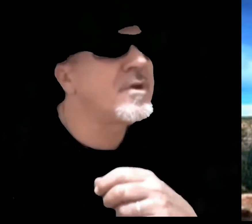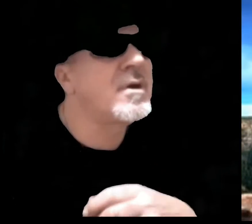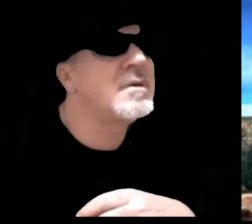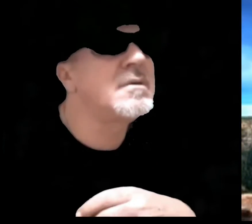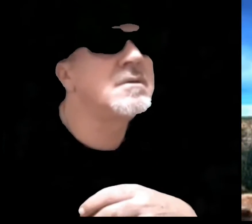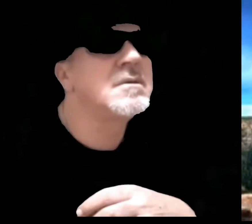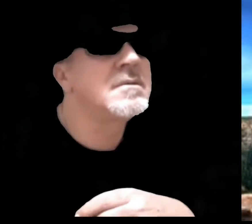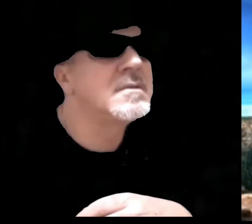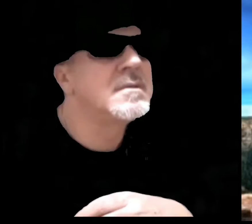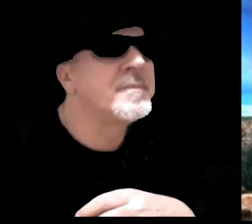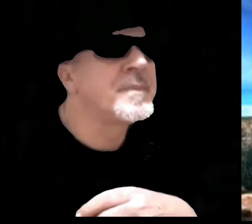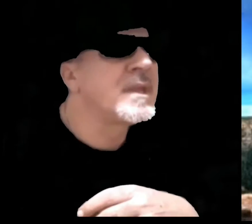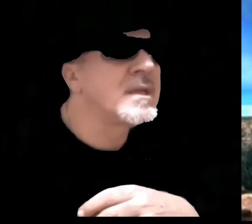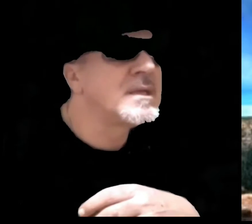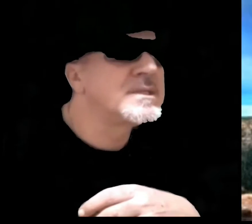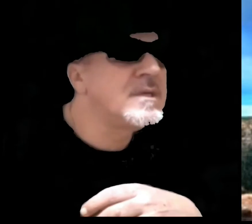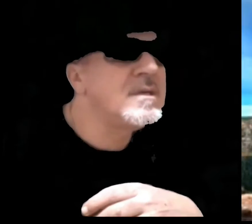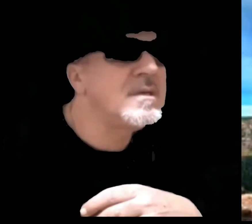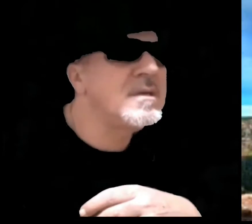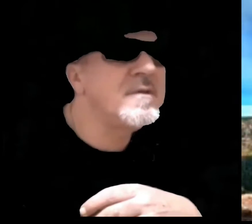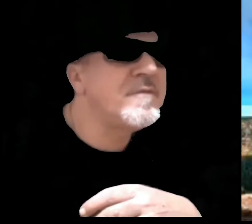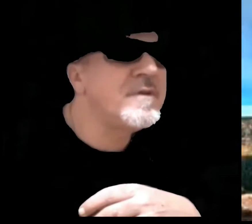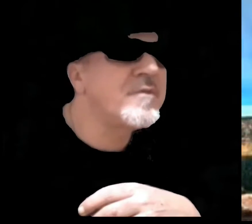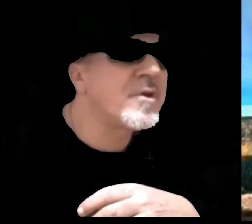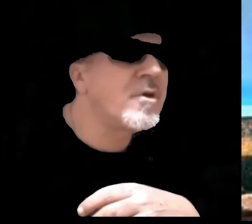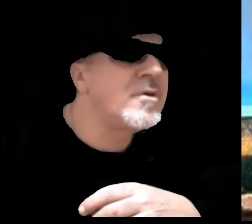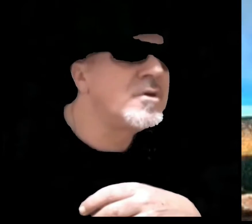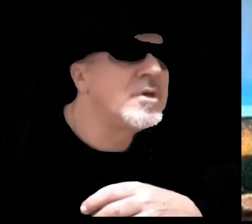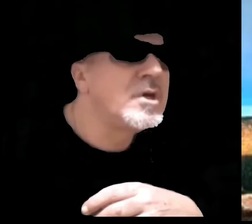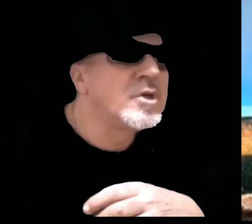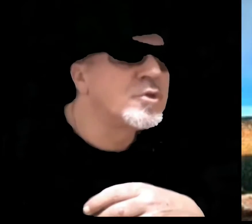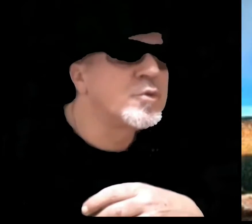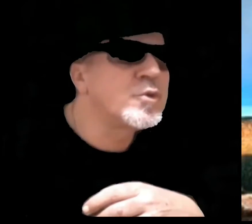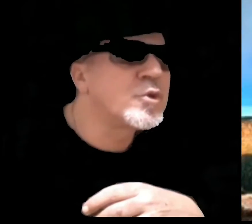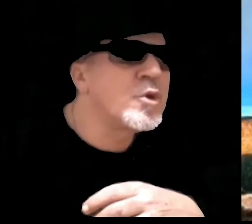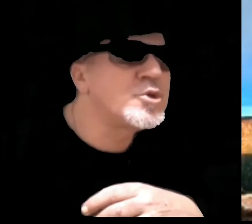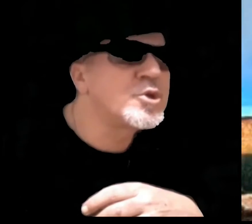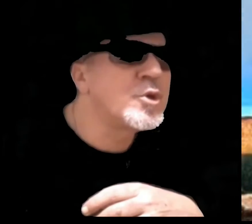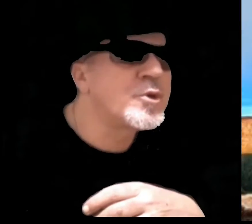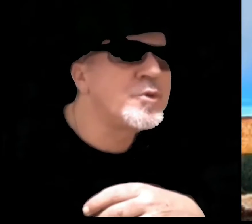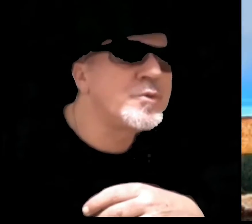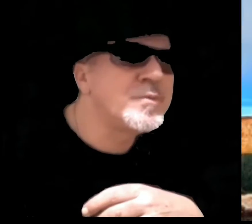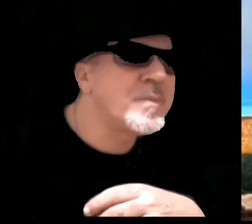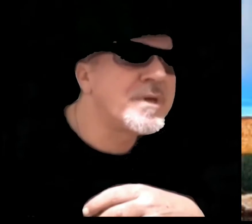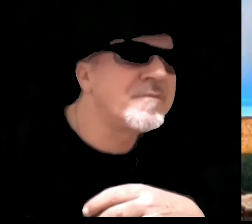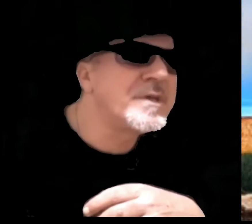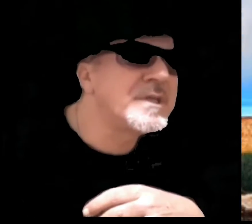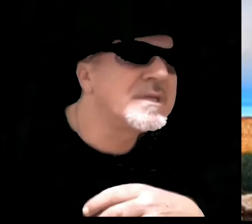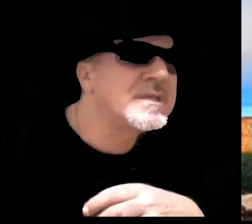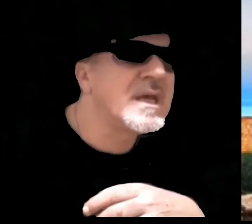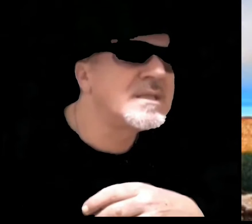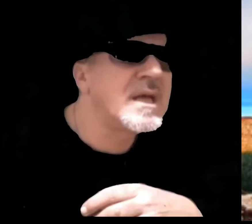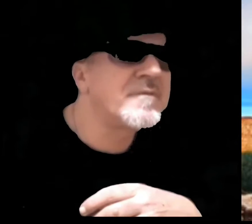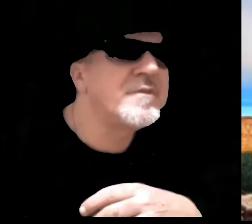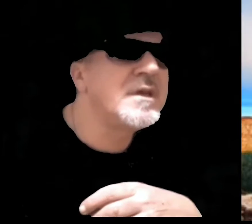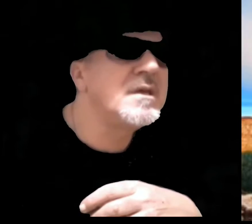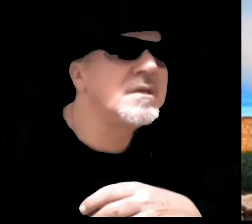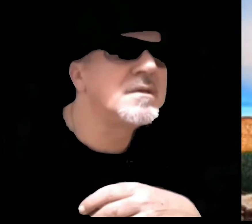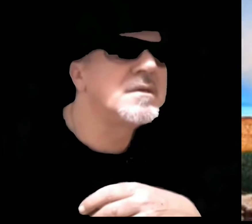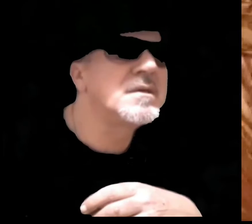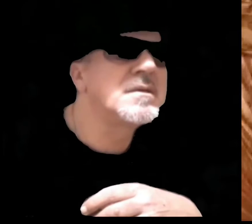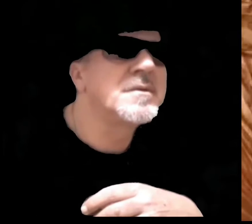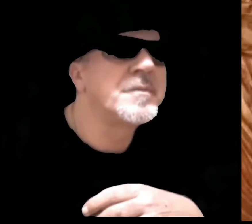Vivrò, sì, vivrò tutto il giorno per vederti andar